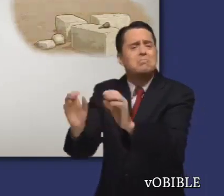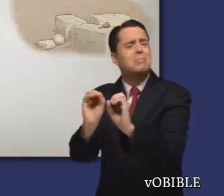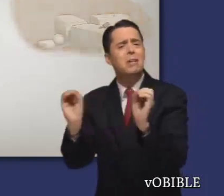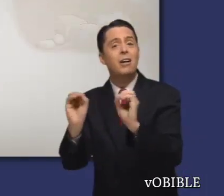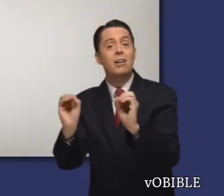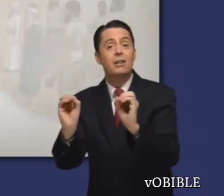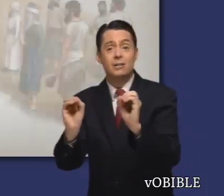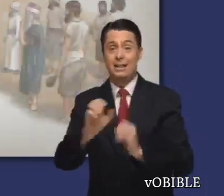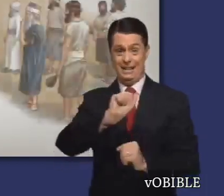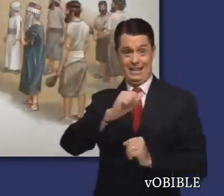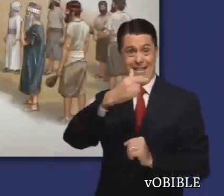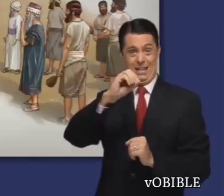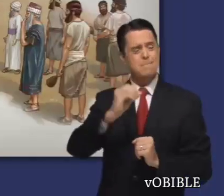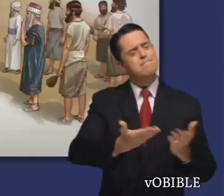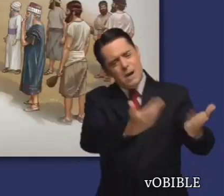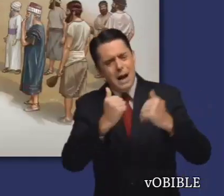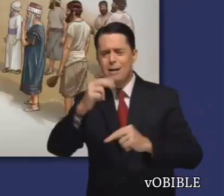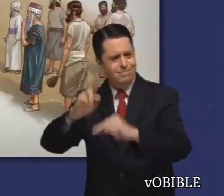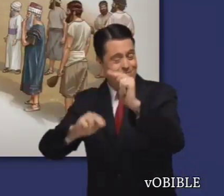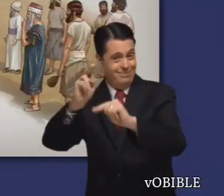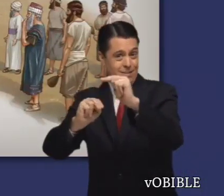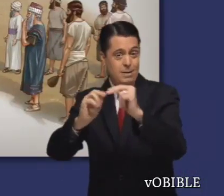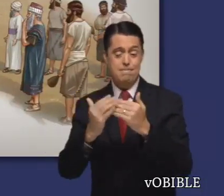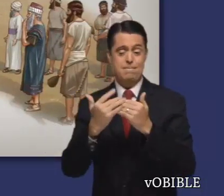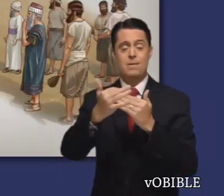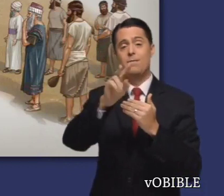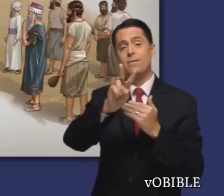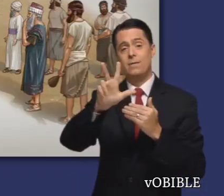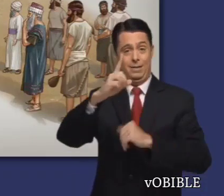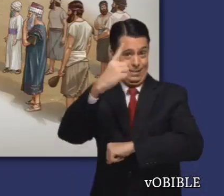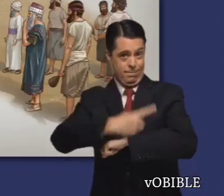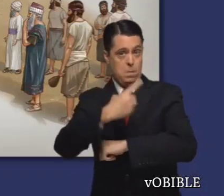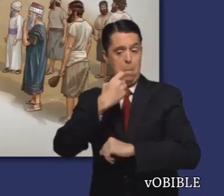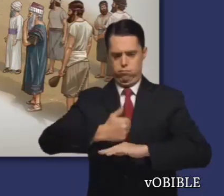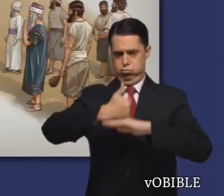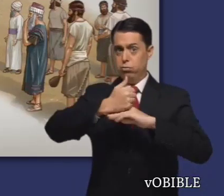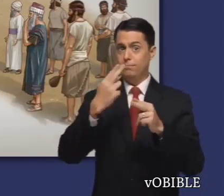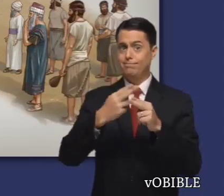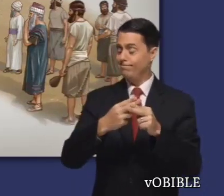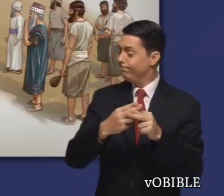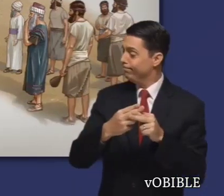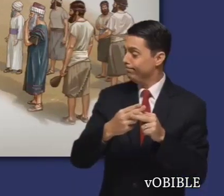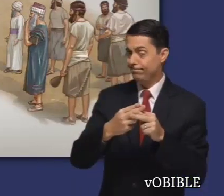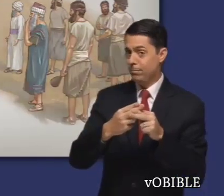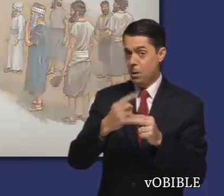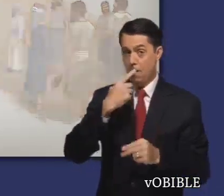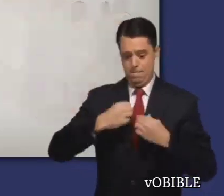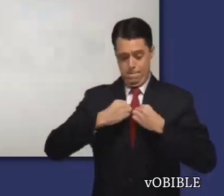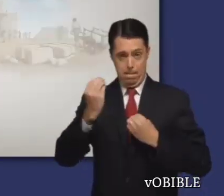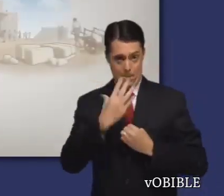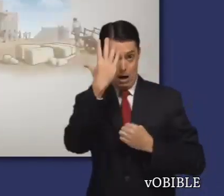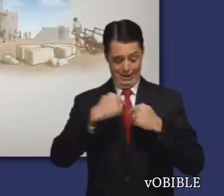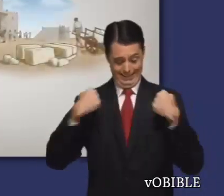esté en ruinas. El gobernador Zorobabel, el sumo sacerdote Josué y el resto del pueblo reaccionan bien